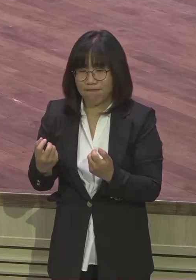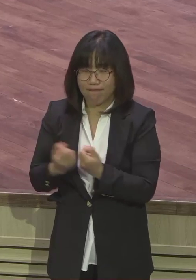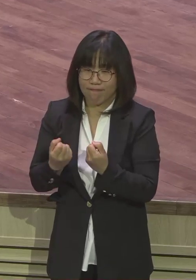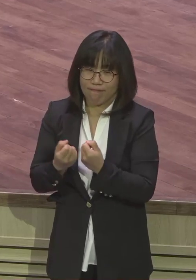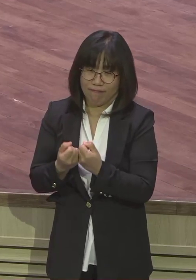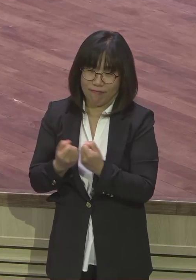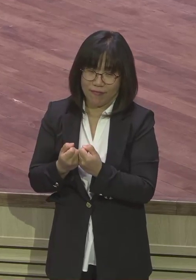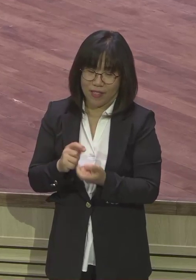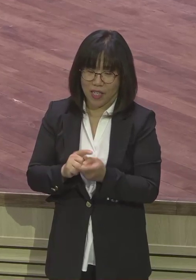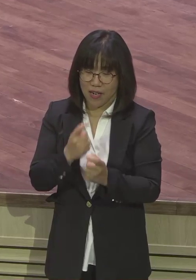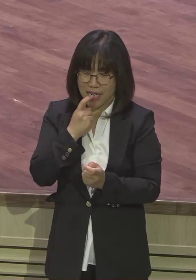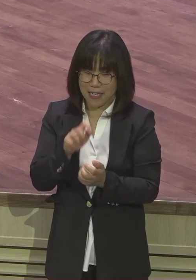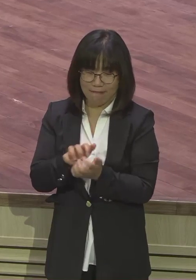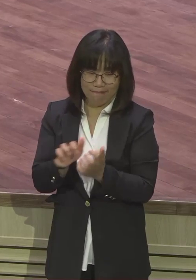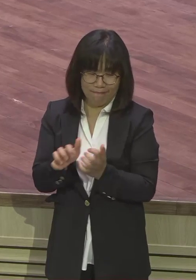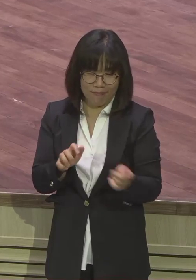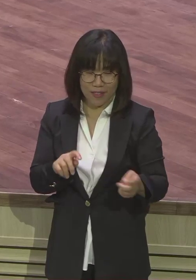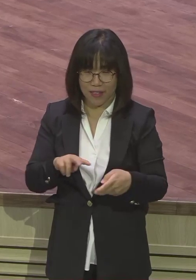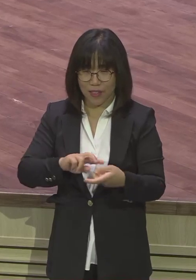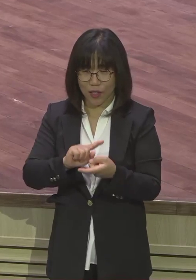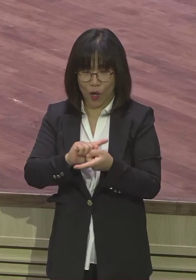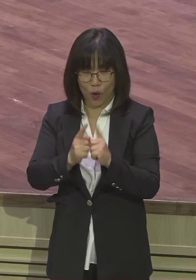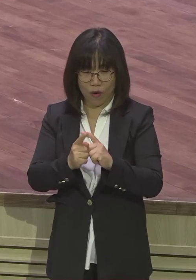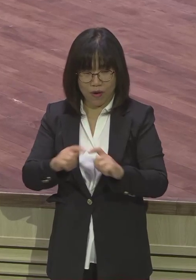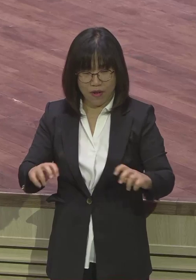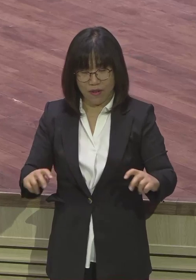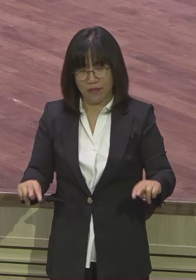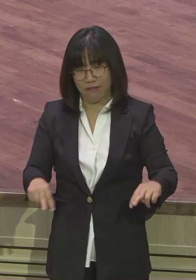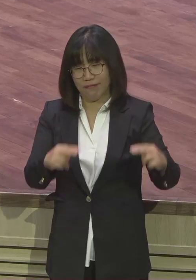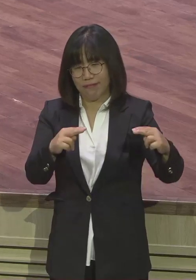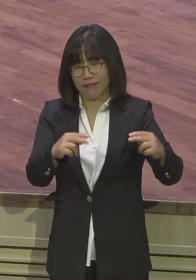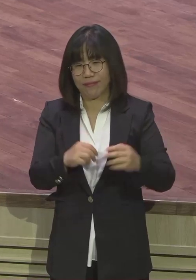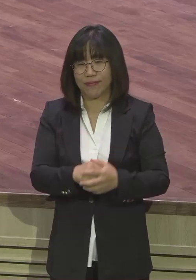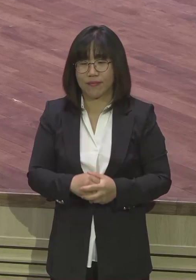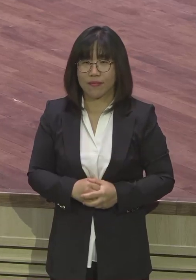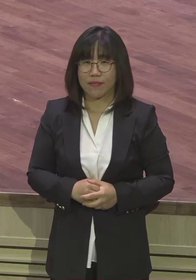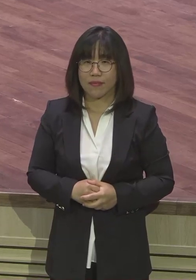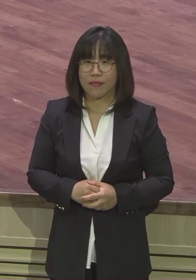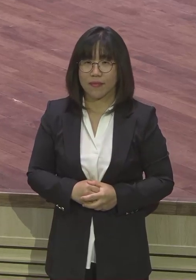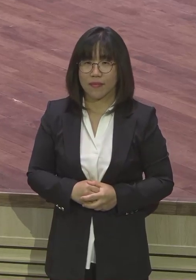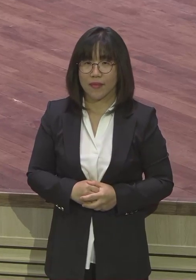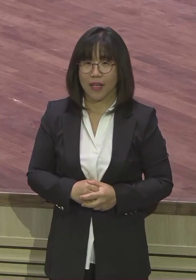예배 드립니다. 법에 고소해갖고 대부분 고소해 놓고 서로 예배 드립니다.